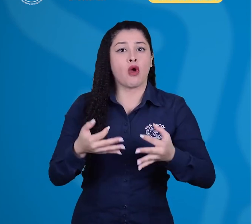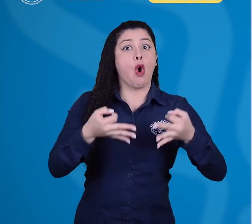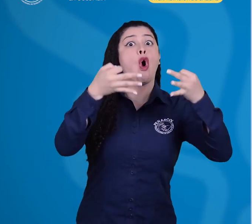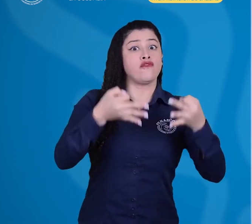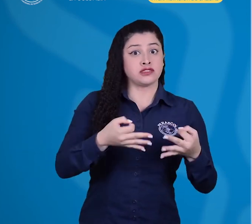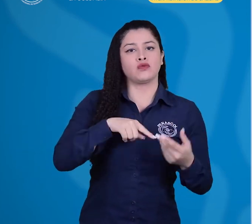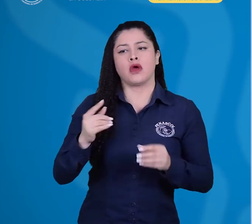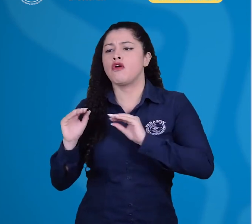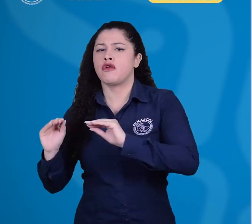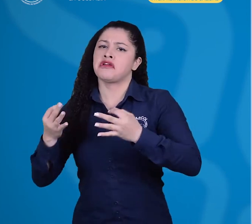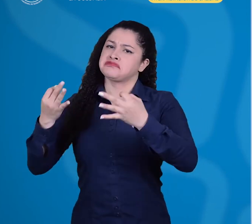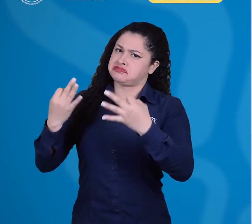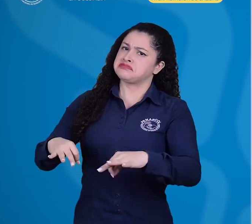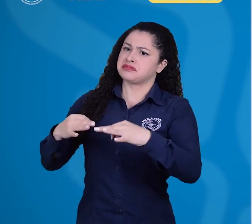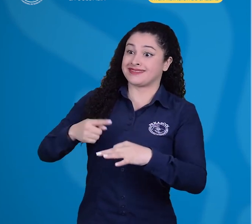parte del proceso de formación integral.